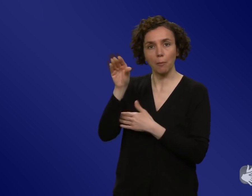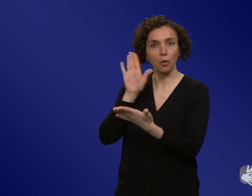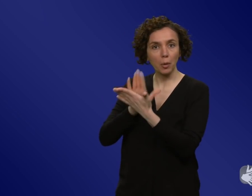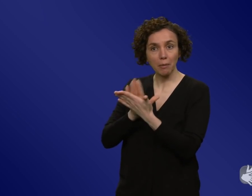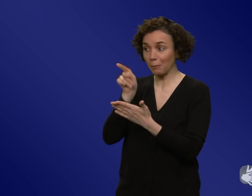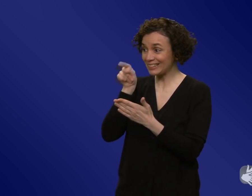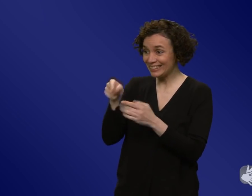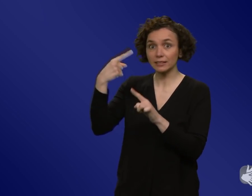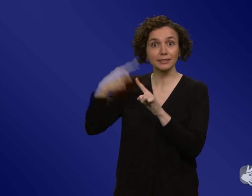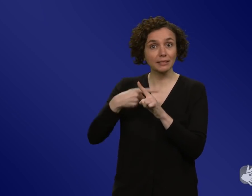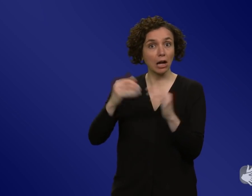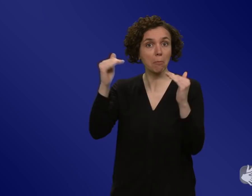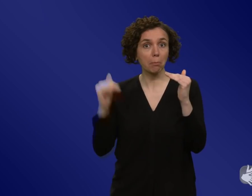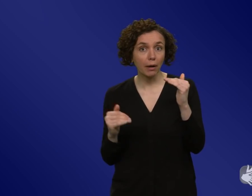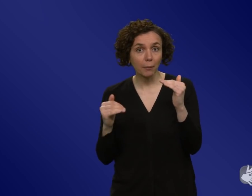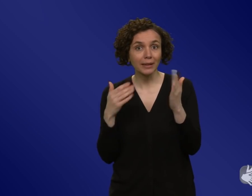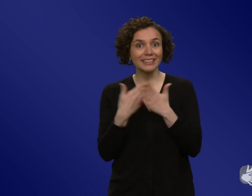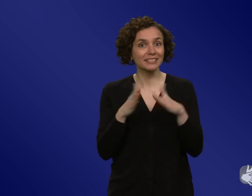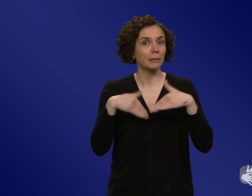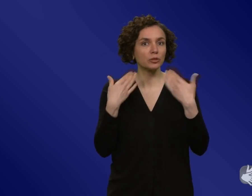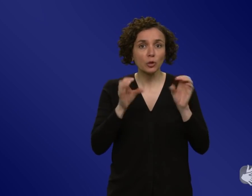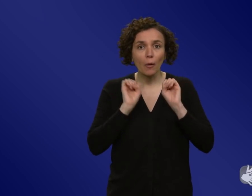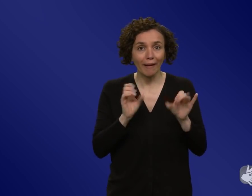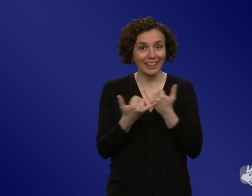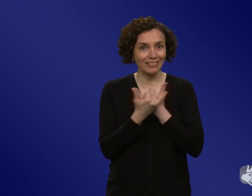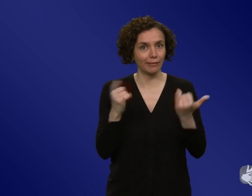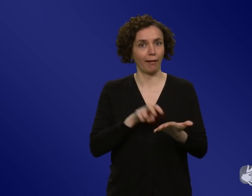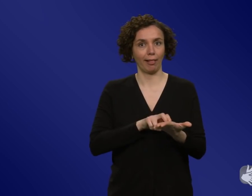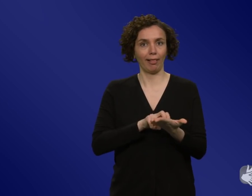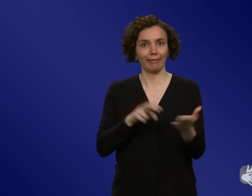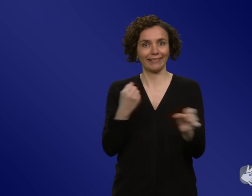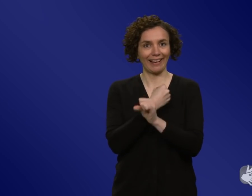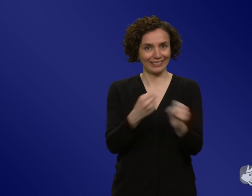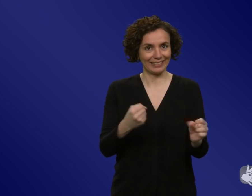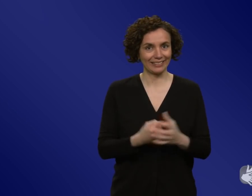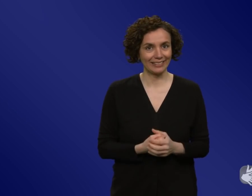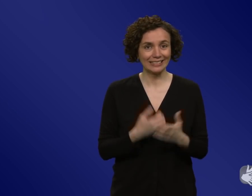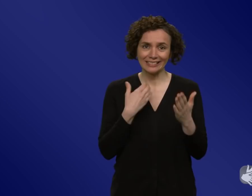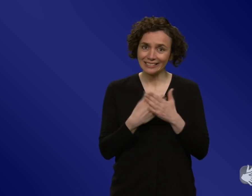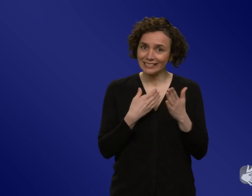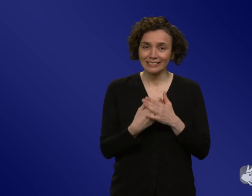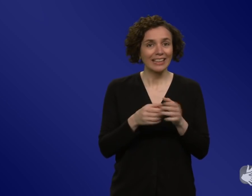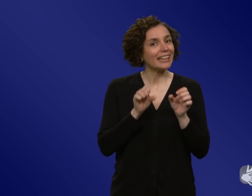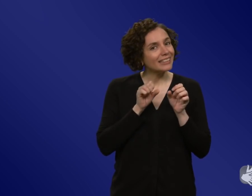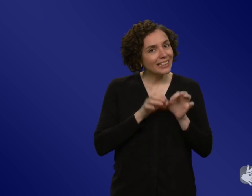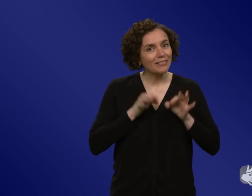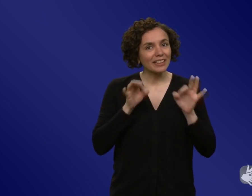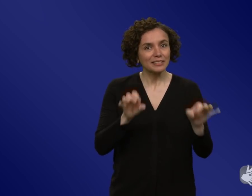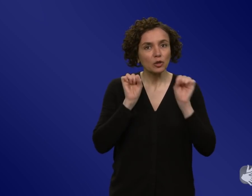Erklärungsnot, die einfach nicht notwendig ist. Und das stellt den Infektionsschutz in die zweite Reihe. Und solche, sage ich mal, schlecht gemachten